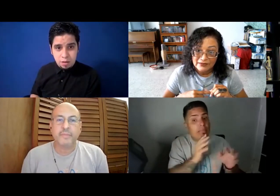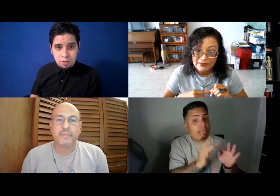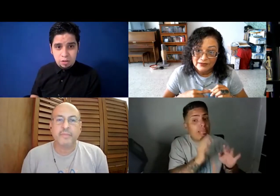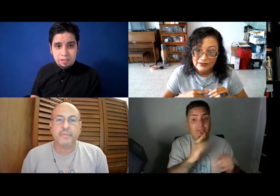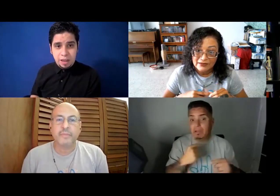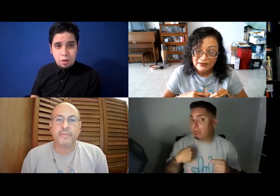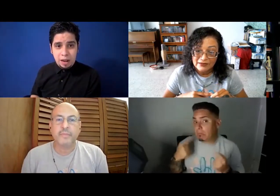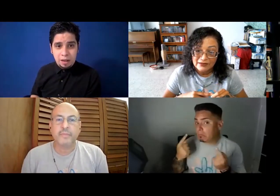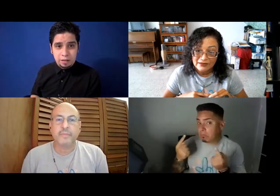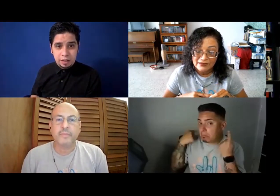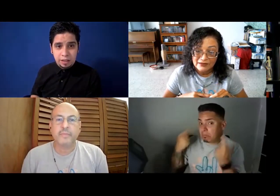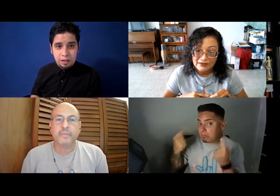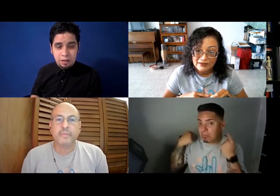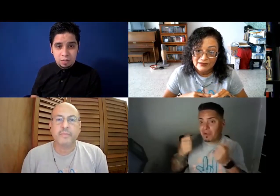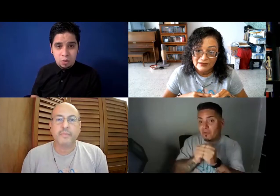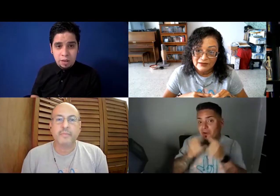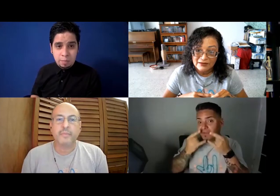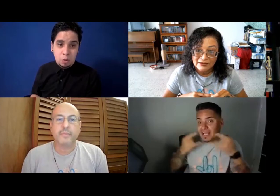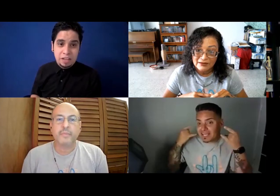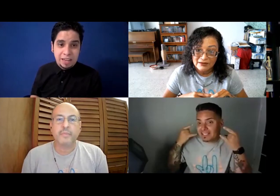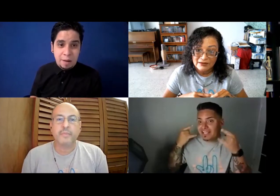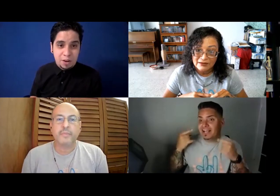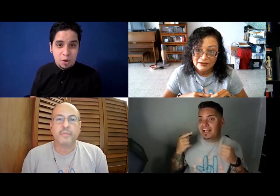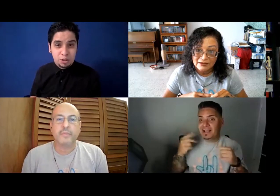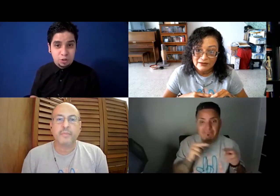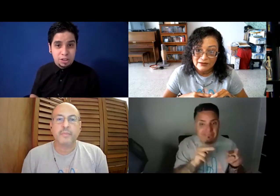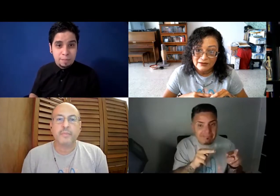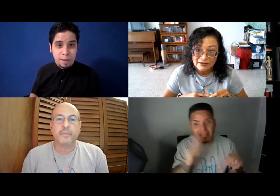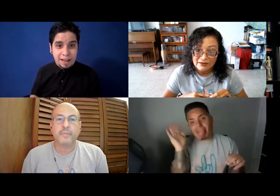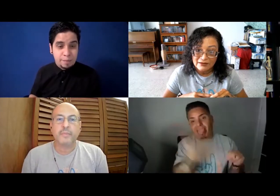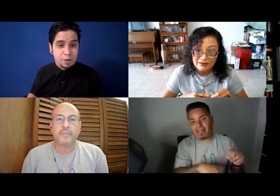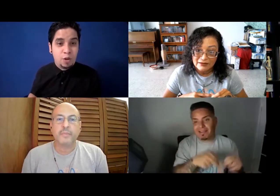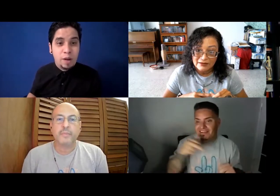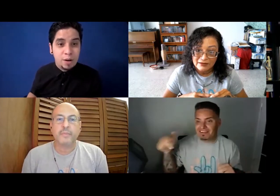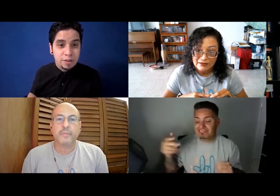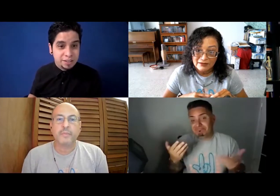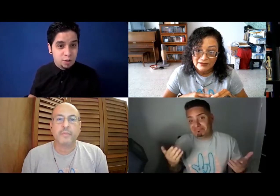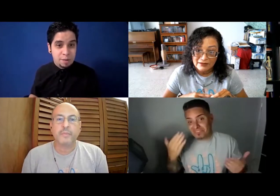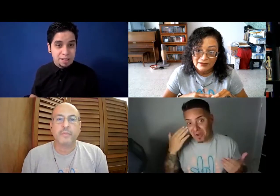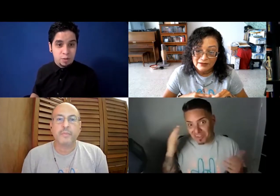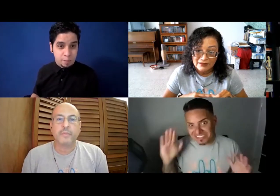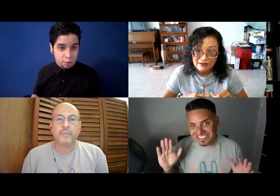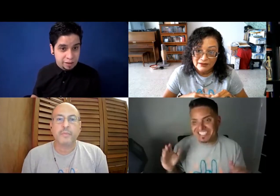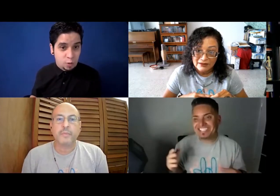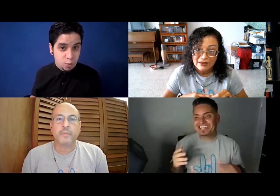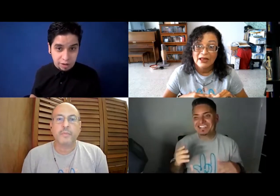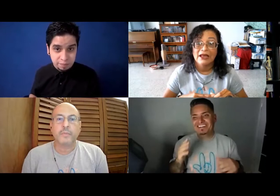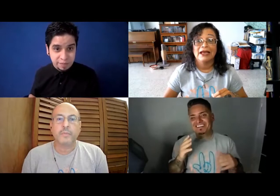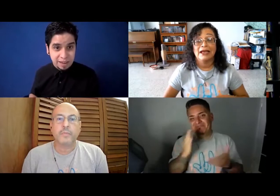no sé si ellos, ¿verdad?, me lo dicen, y a veces como yo estoy sol, tienen mascarilla, pues yo no lo veo, y sigo caminando, que puede ser que ocurra, ¿verdad?